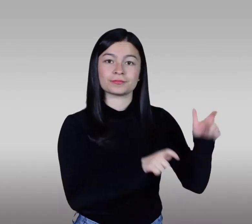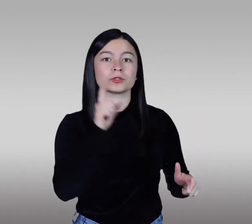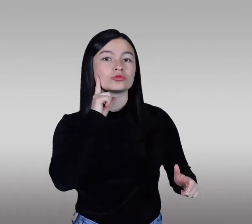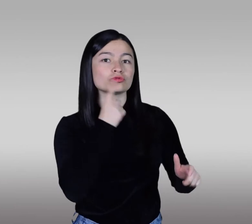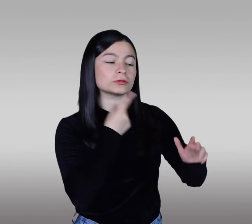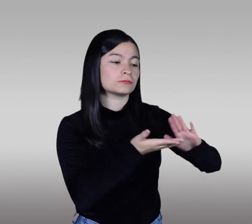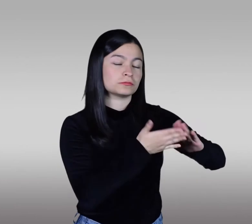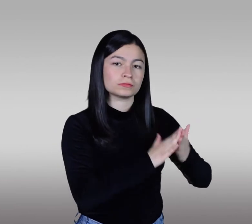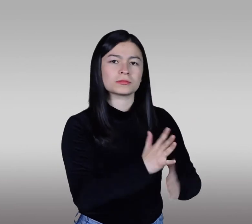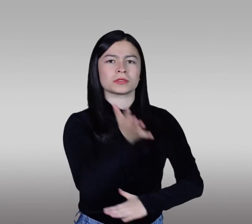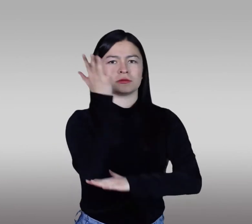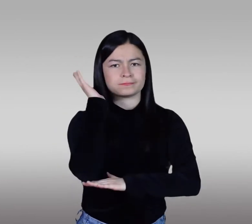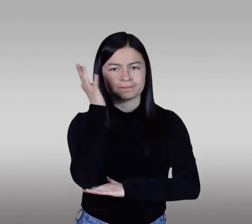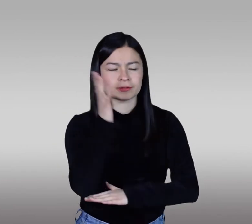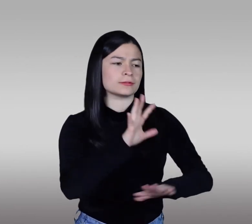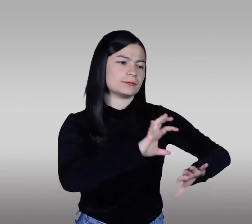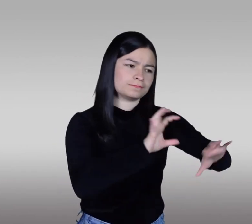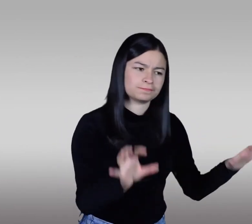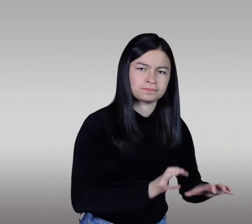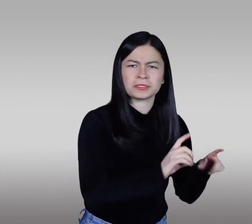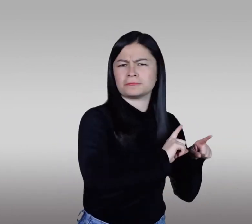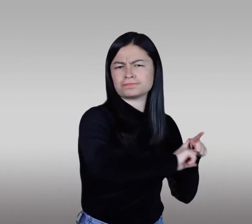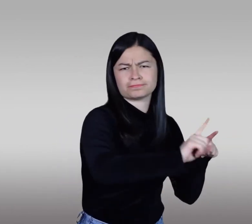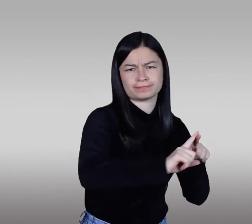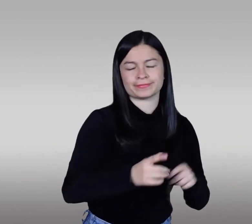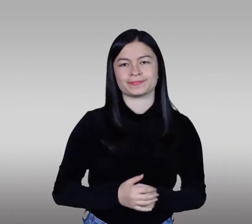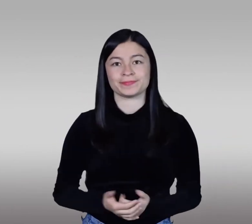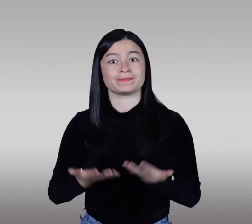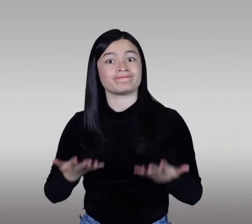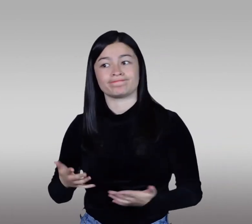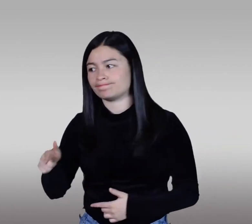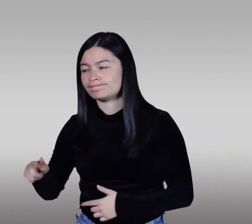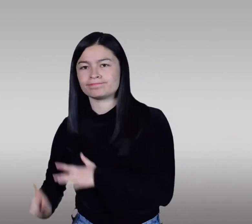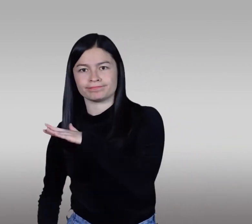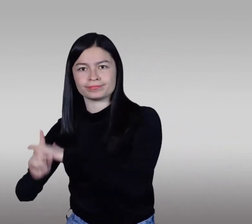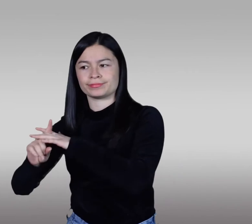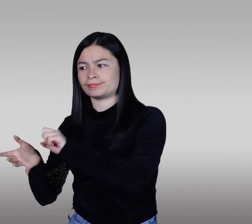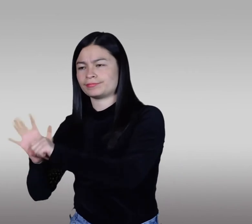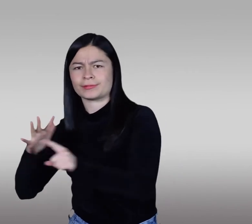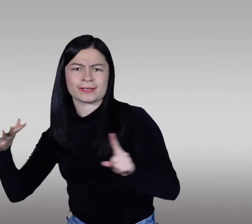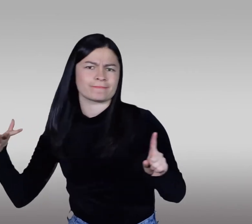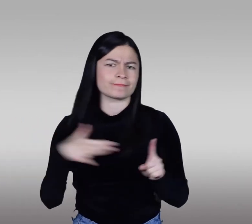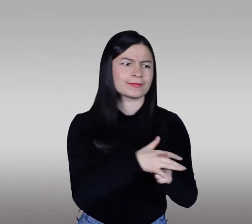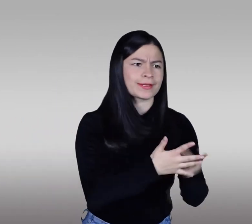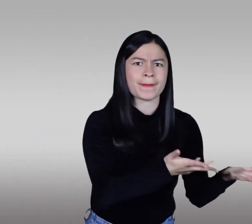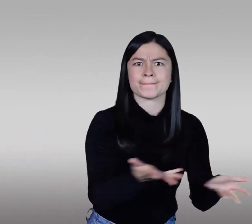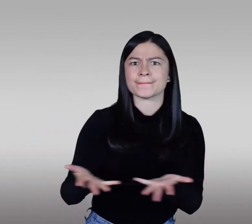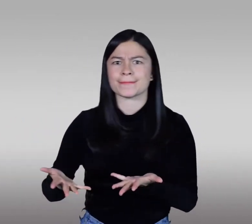La comunidad sorda también se vio afectada en sus diferentes actividades presenciales por la contingencia sanitaria del COVID